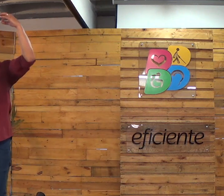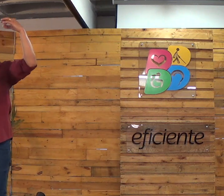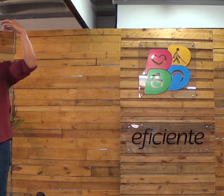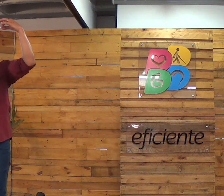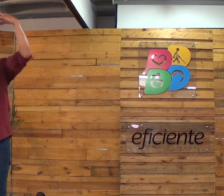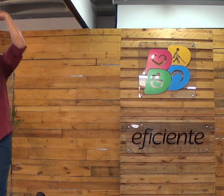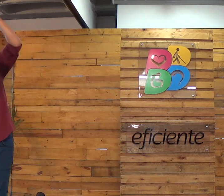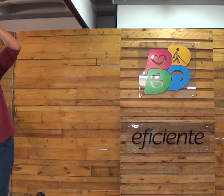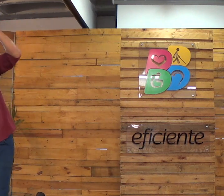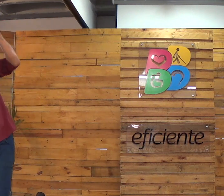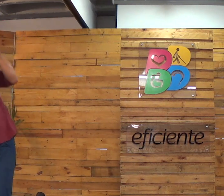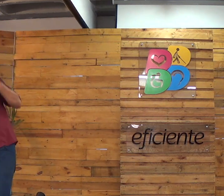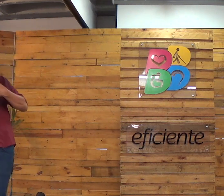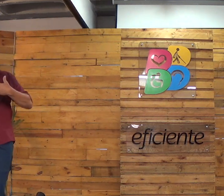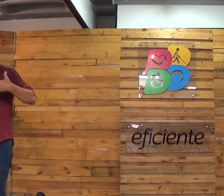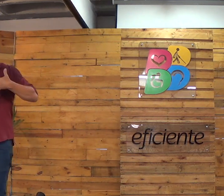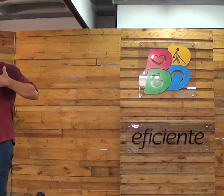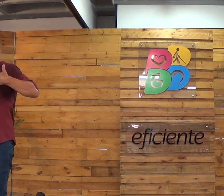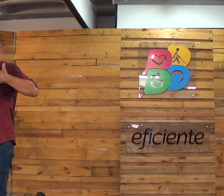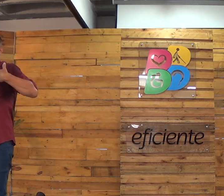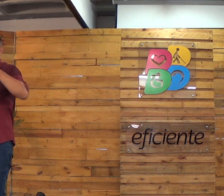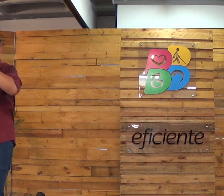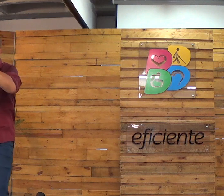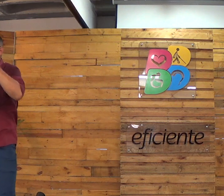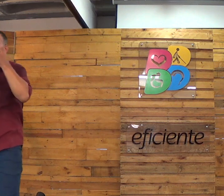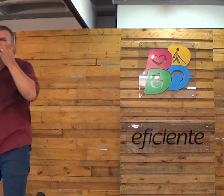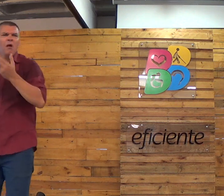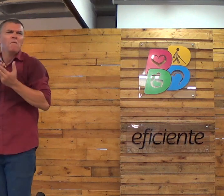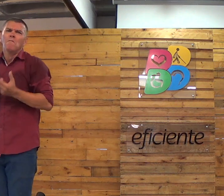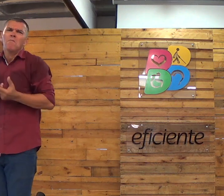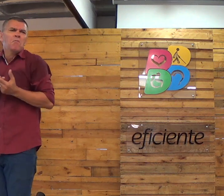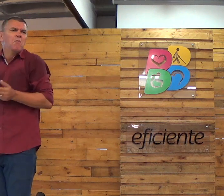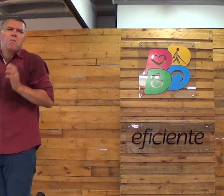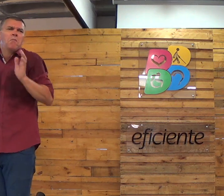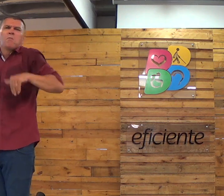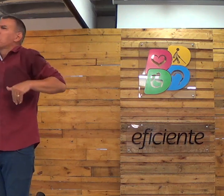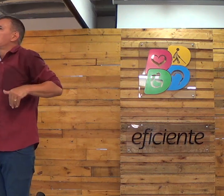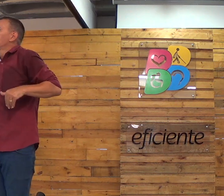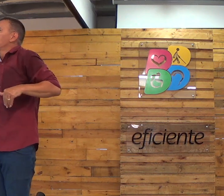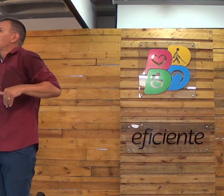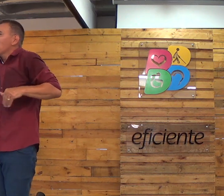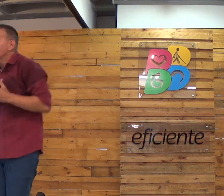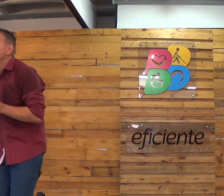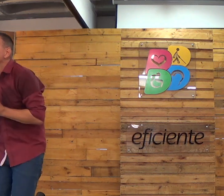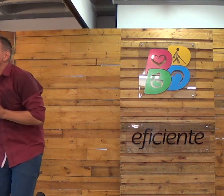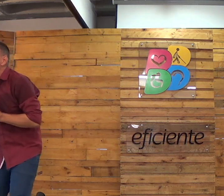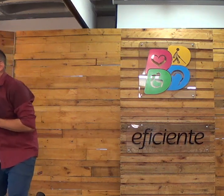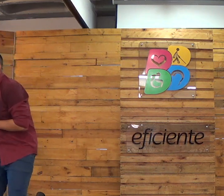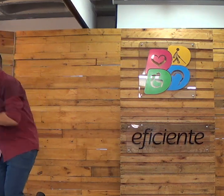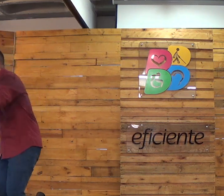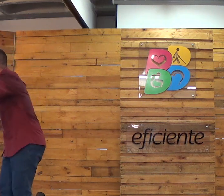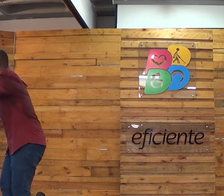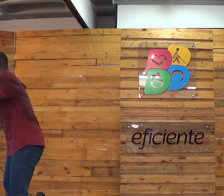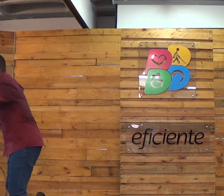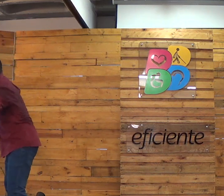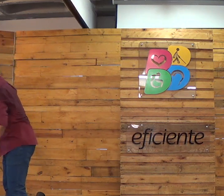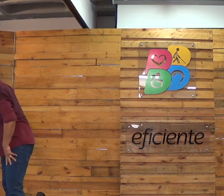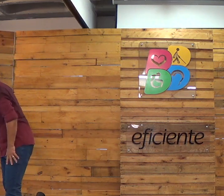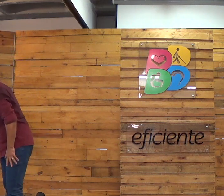Todas essas coisas em azul. Elas competem a Deus. Porque você tem que suportar as coisas da vida. Né? Mas chegará um dia que